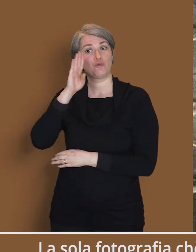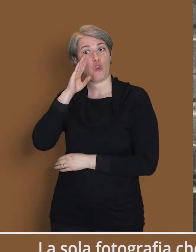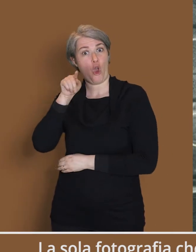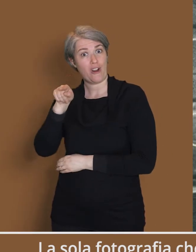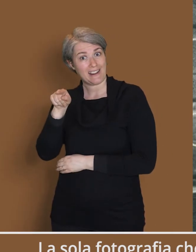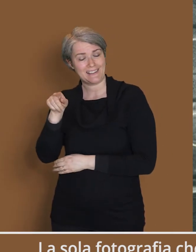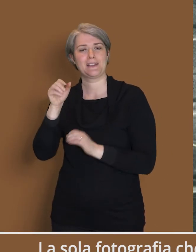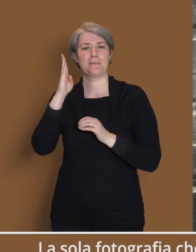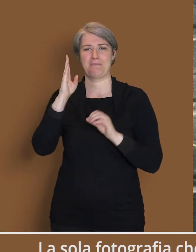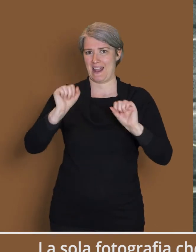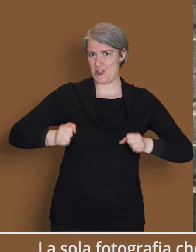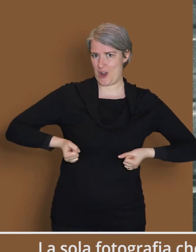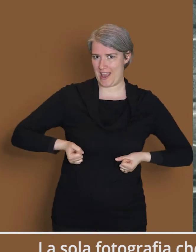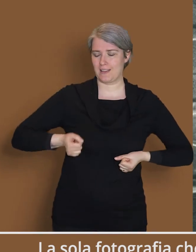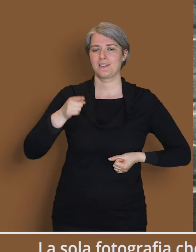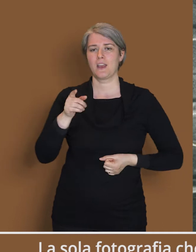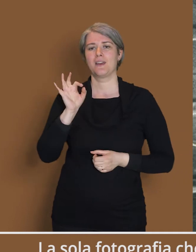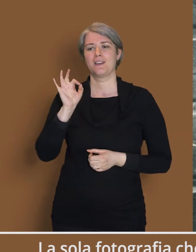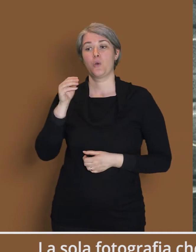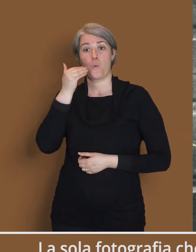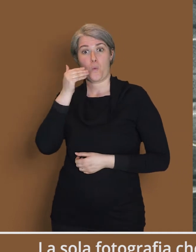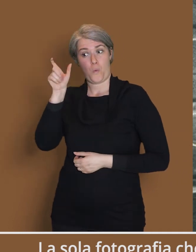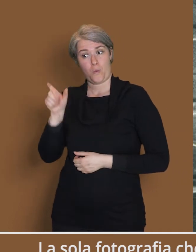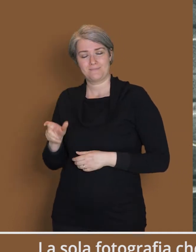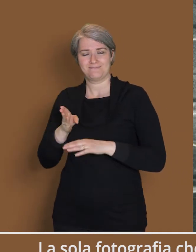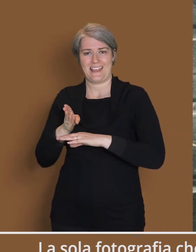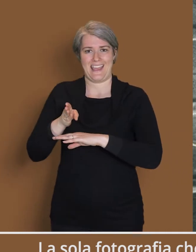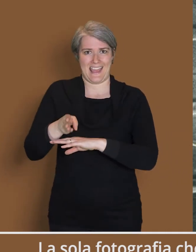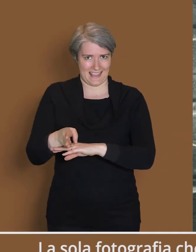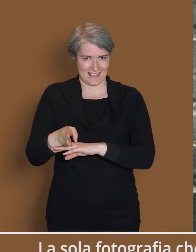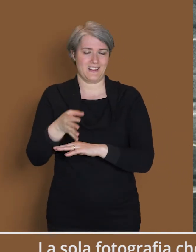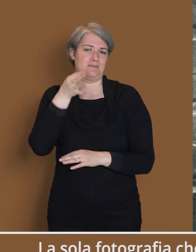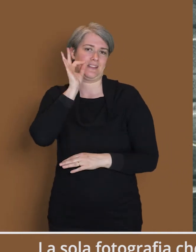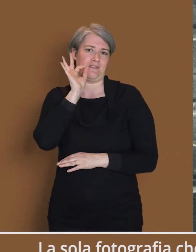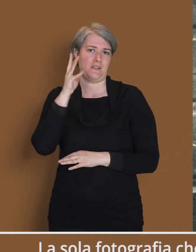rimasta di Giolitti a Bardonecchia è proprio quella dello statista che entra nel cortile del caffè Medaille.